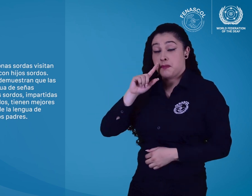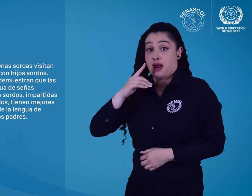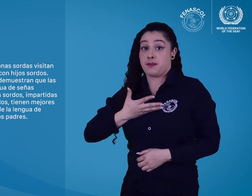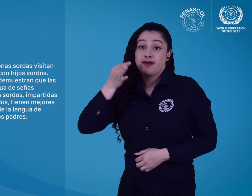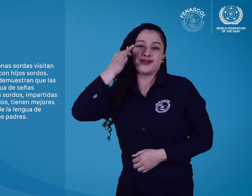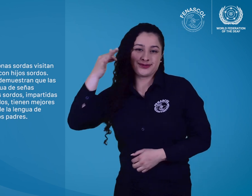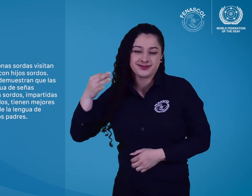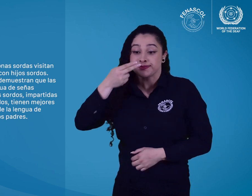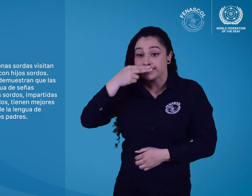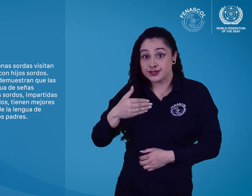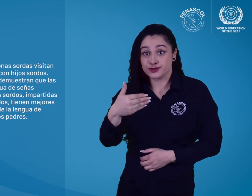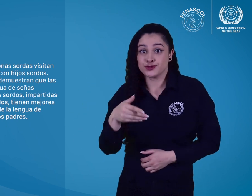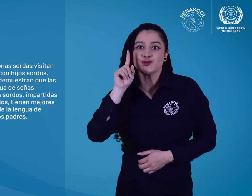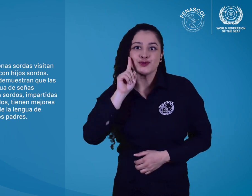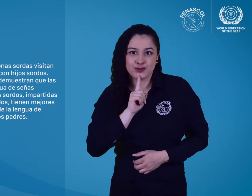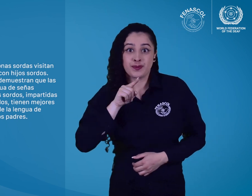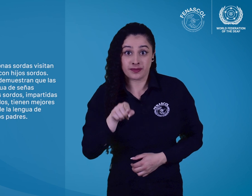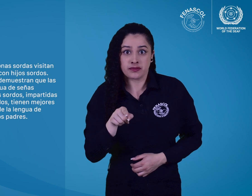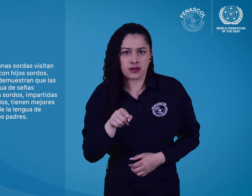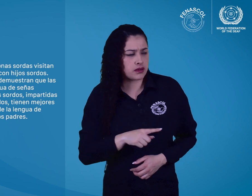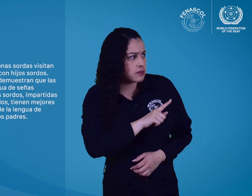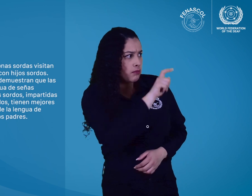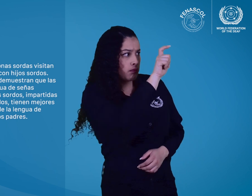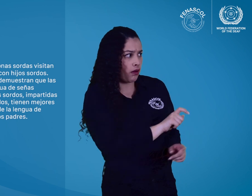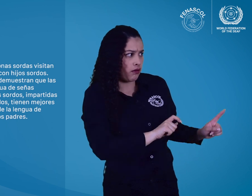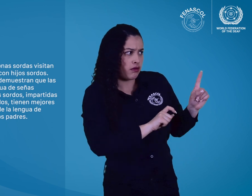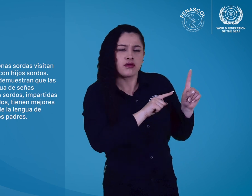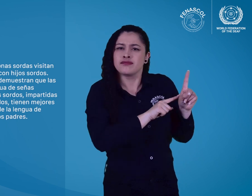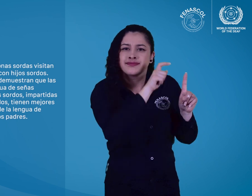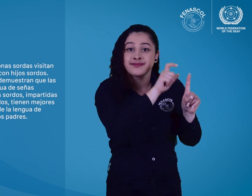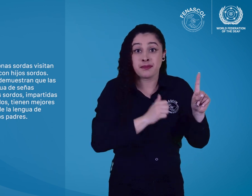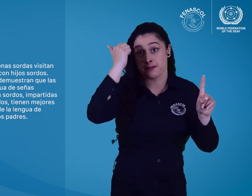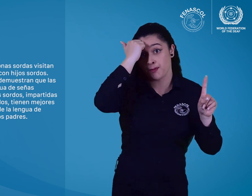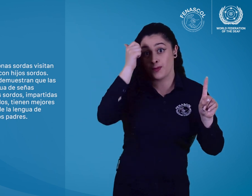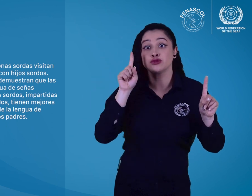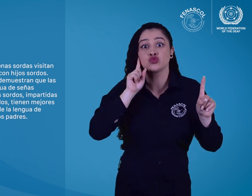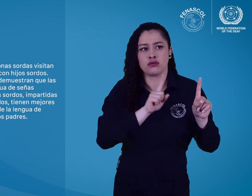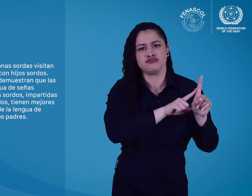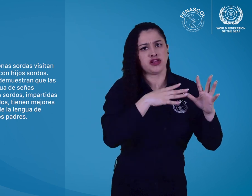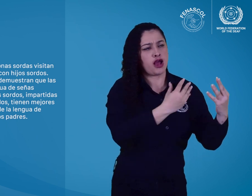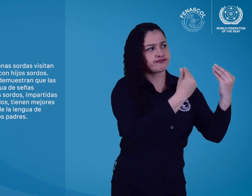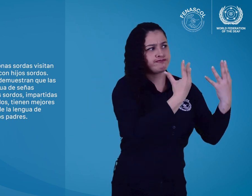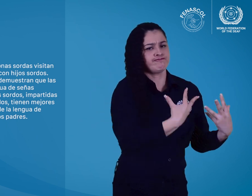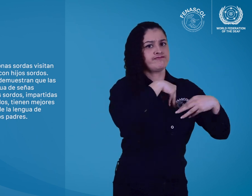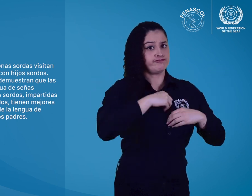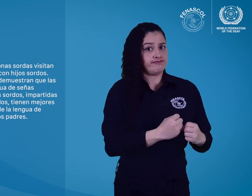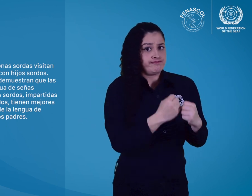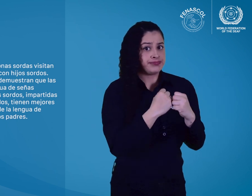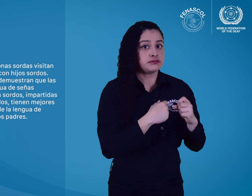de lengua de señas nacional para padres de niños sordos impartidas por profesores sordos